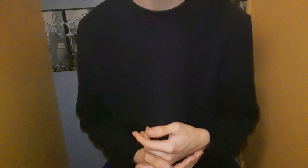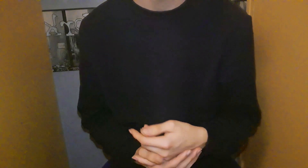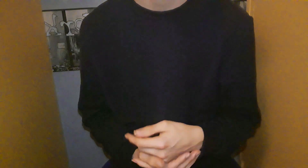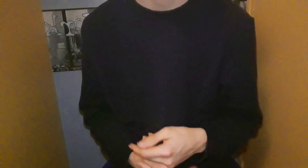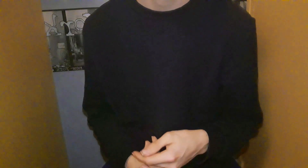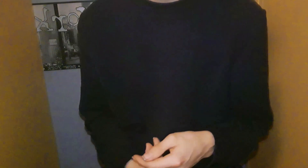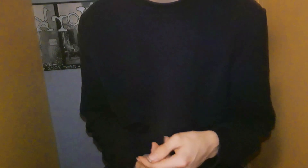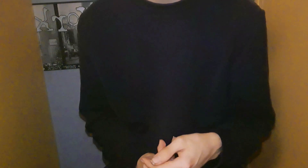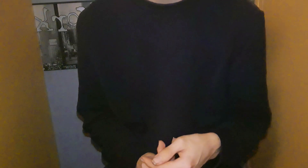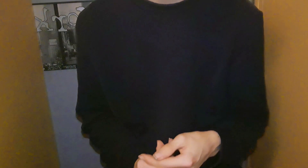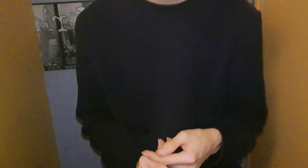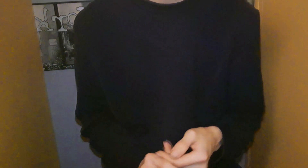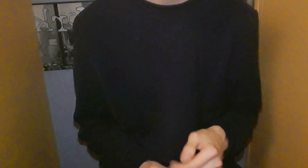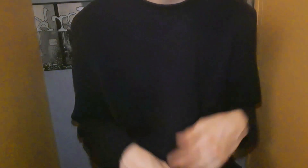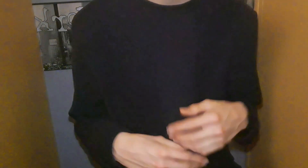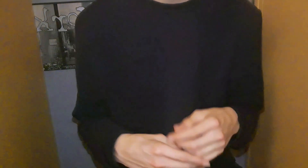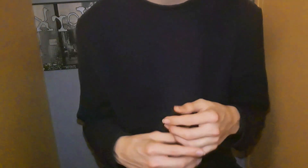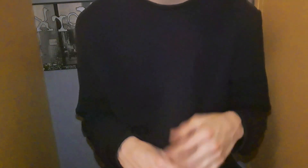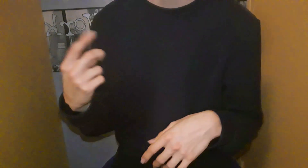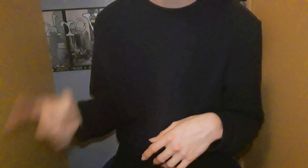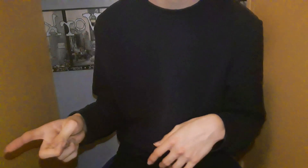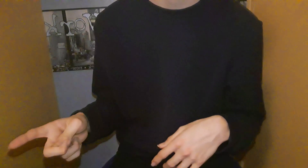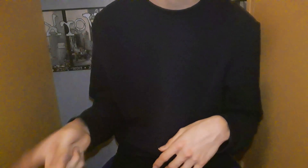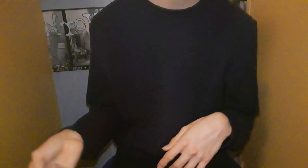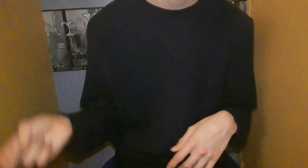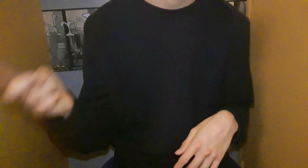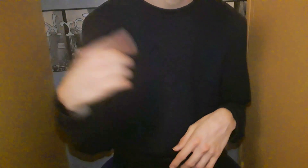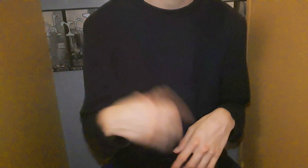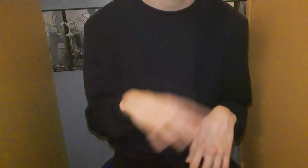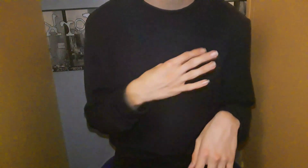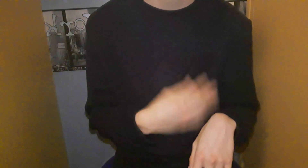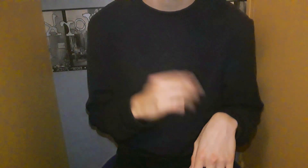Parce que pendant 2-3 Enfin, non Ça fait pas longtemps En fait, quand j'étais petit J'adorais chanter même